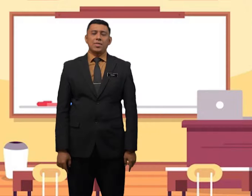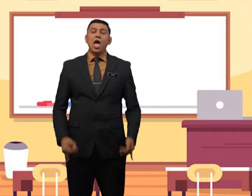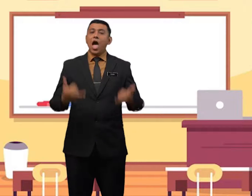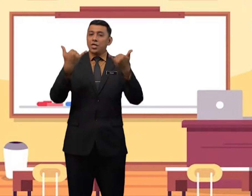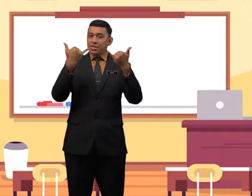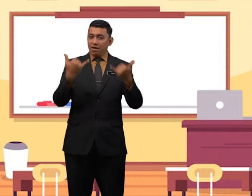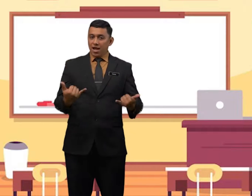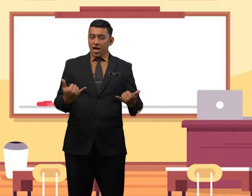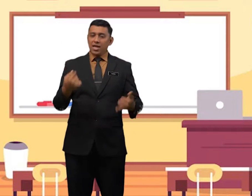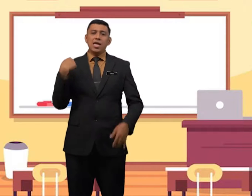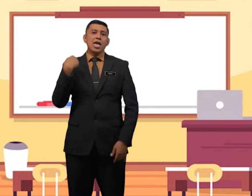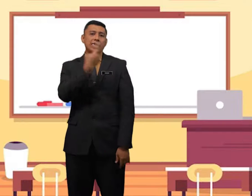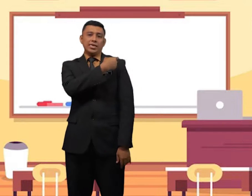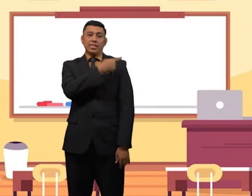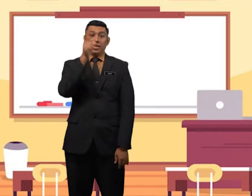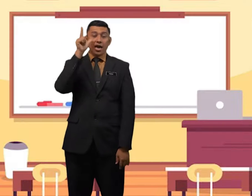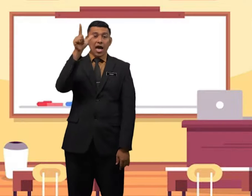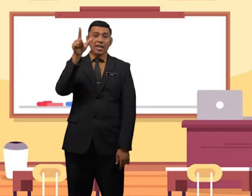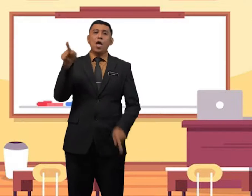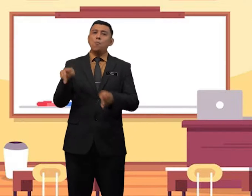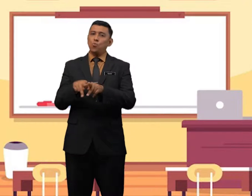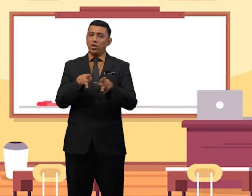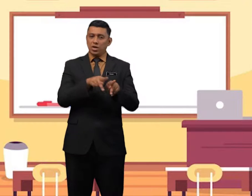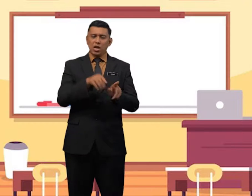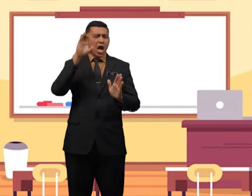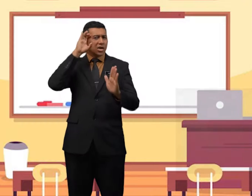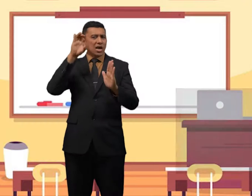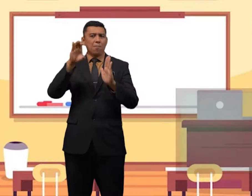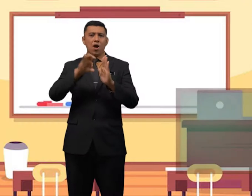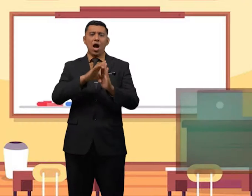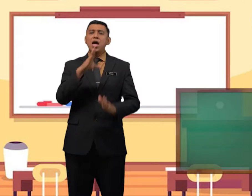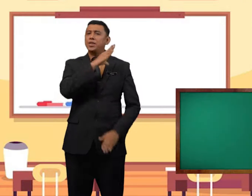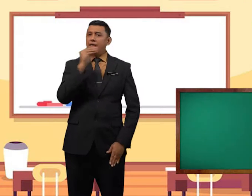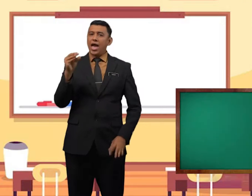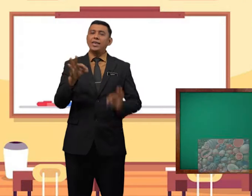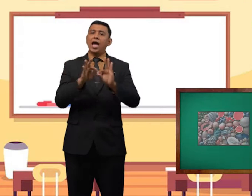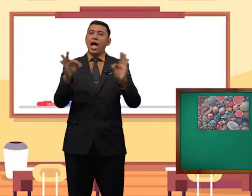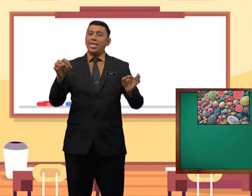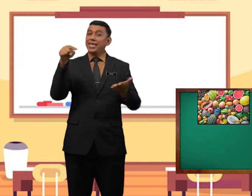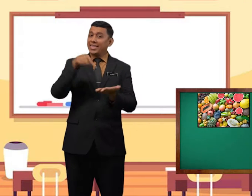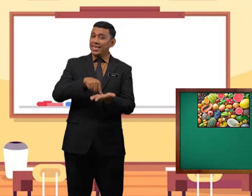Sekarang kita lihat pula gambar dan ayat ini.